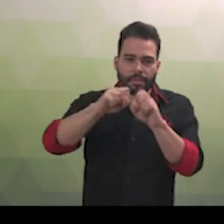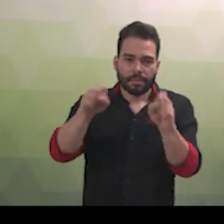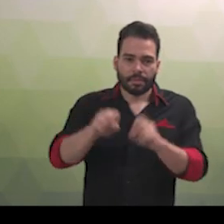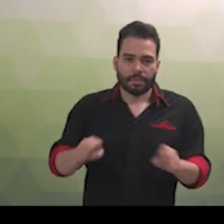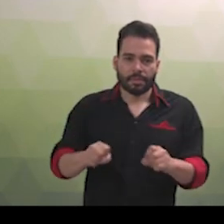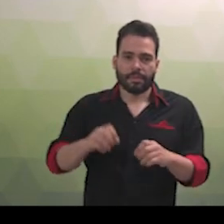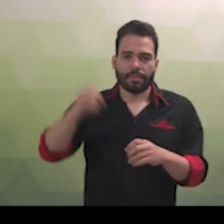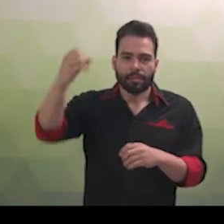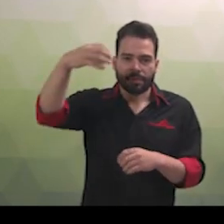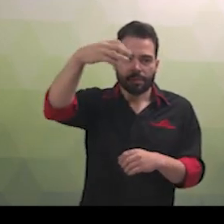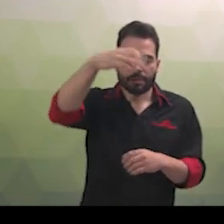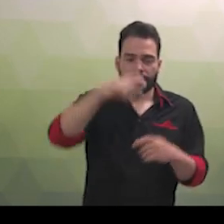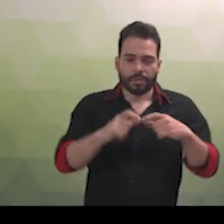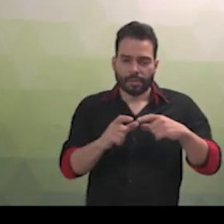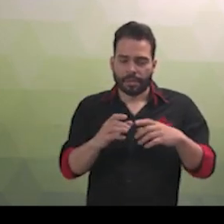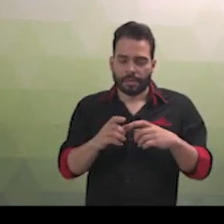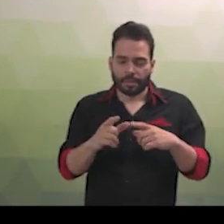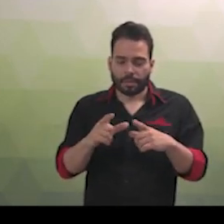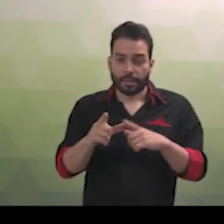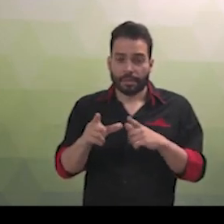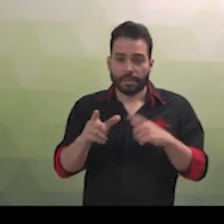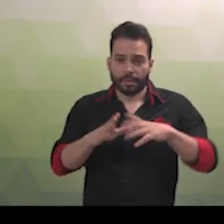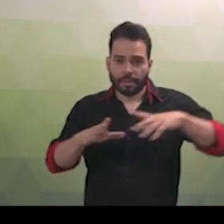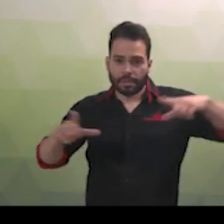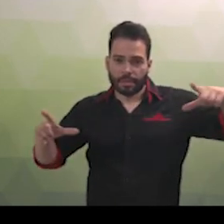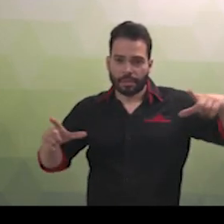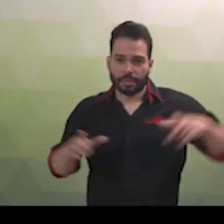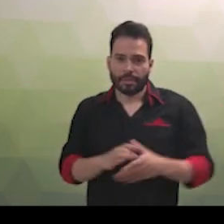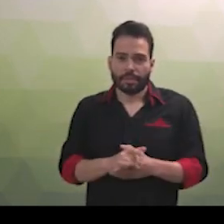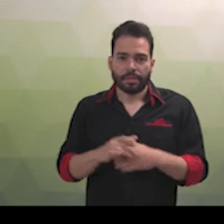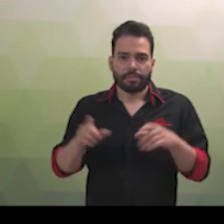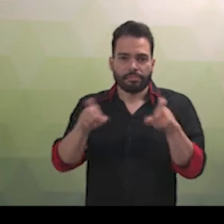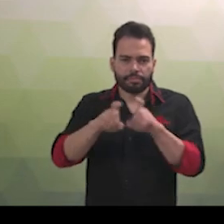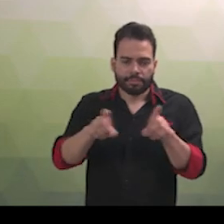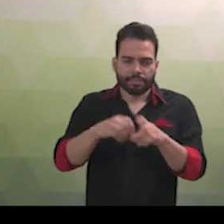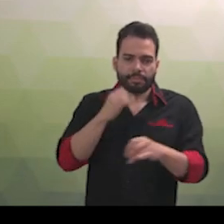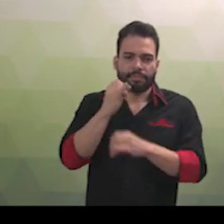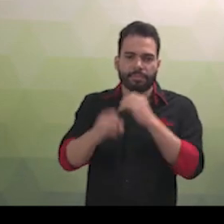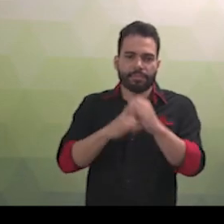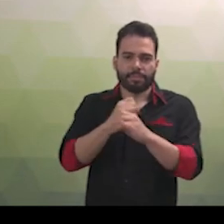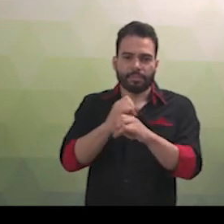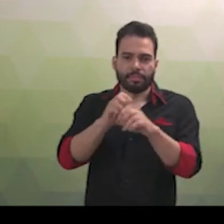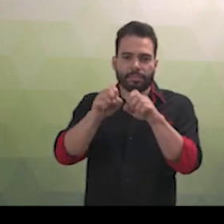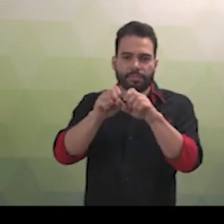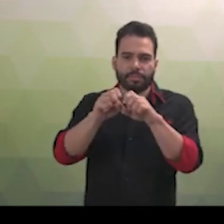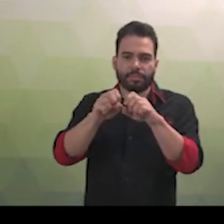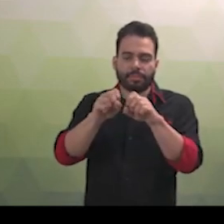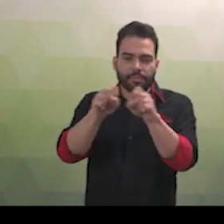tátil, os caracteres ampliados, os dispositivos multimídia, assim como as linguagens simples, escrita e oral,